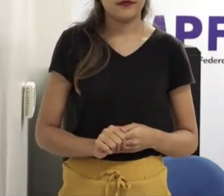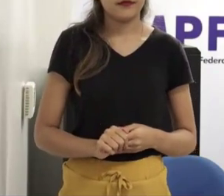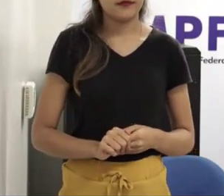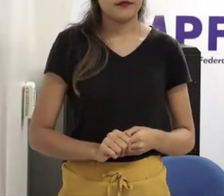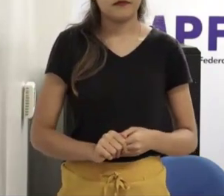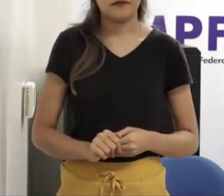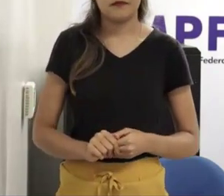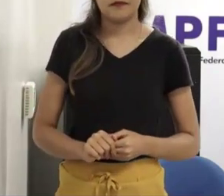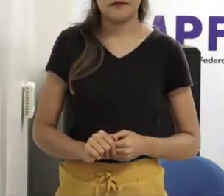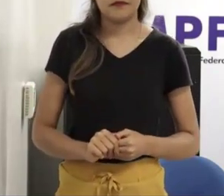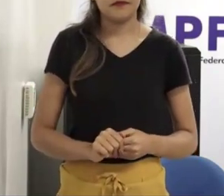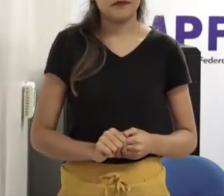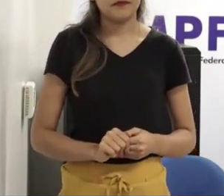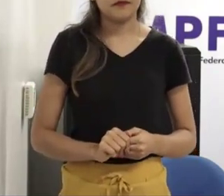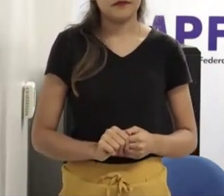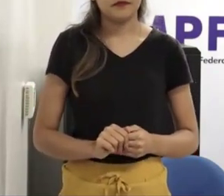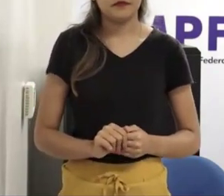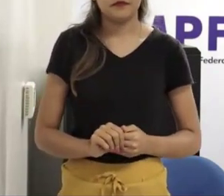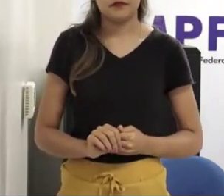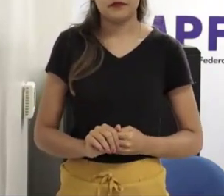sobre cada faixa etária